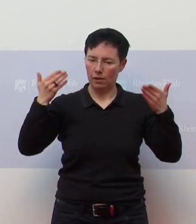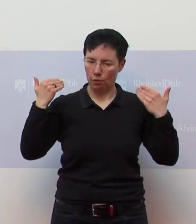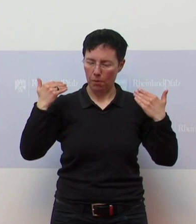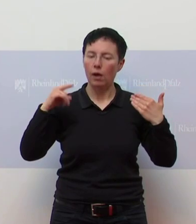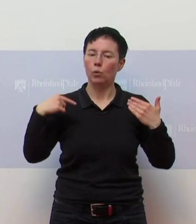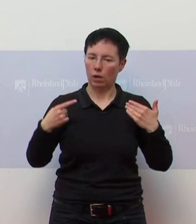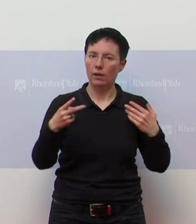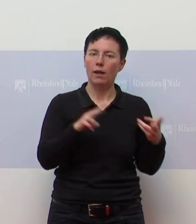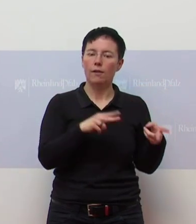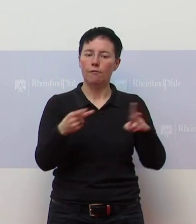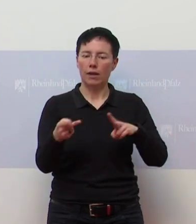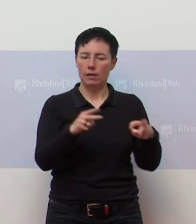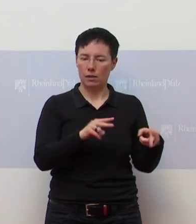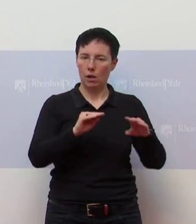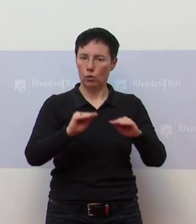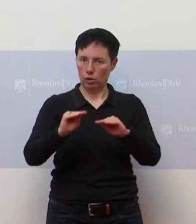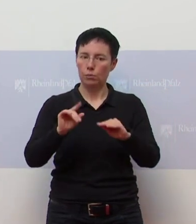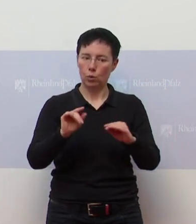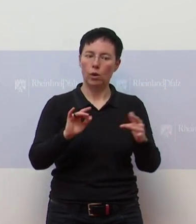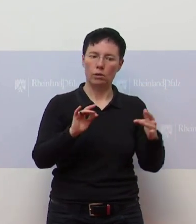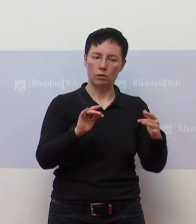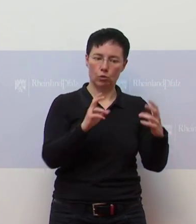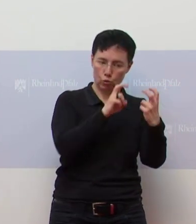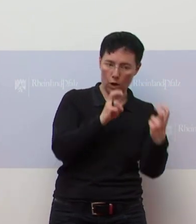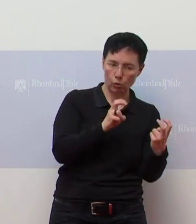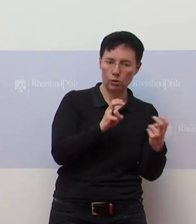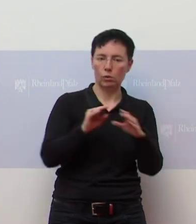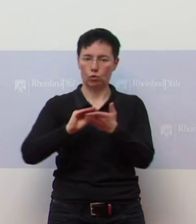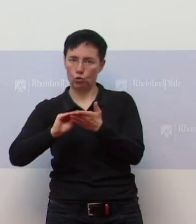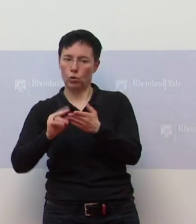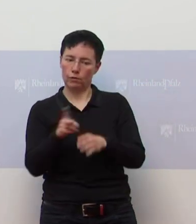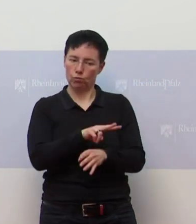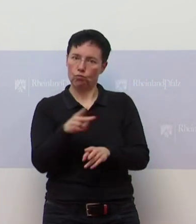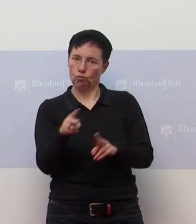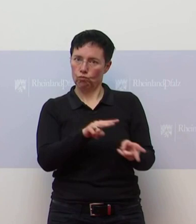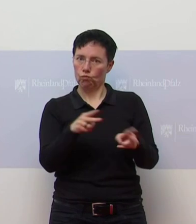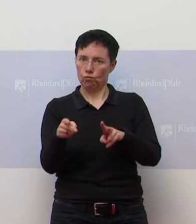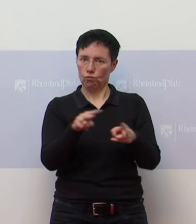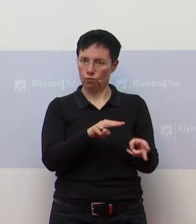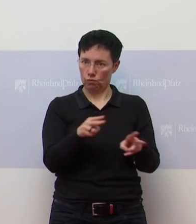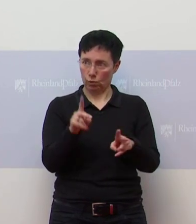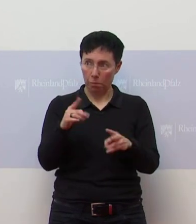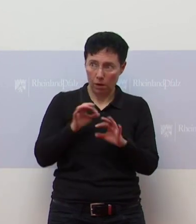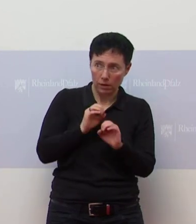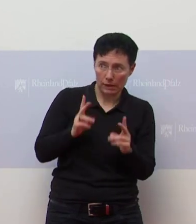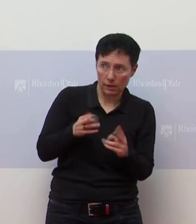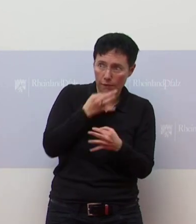geben. Das ist vielleicht noch was für Klarstellung als Frage. Und zu den Modellregionen ergänzend, zu dem, was der Kollege eben schon fragte,